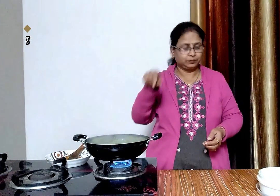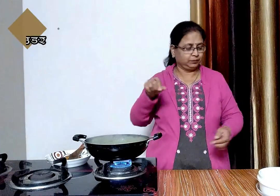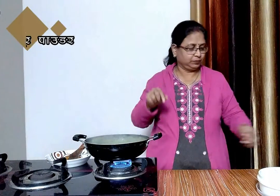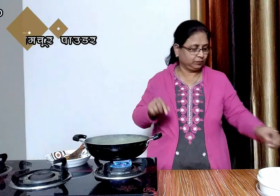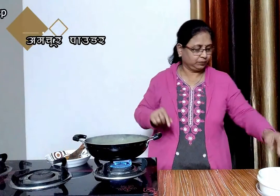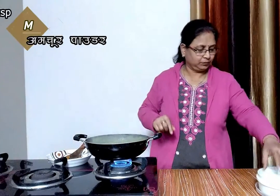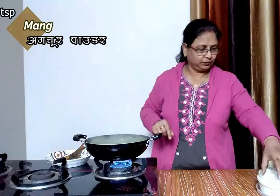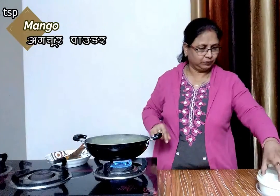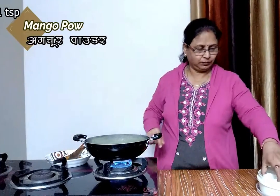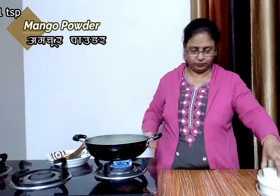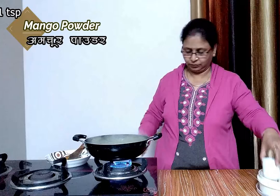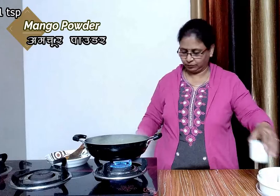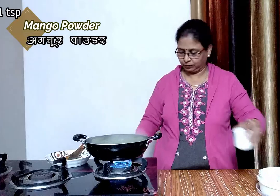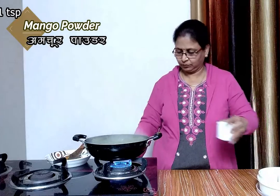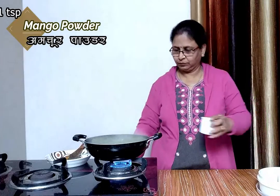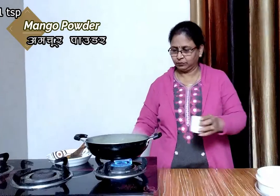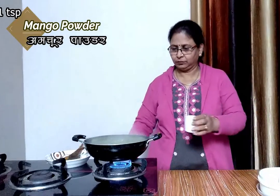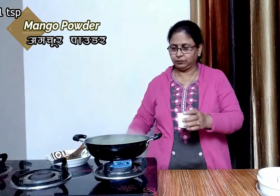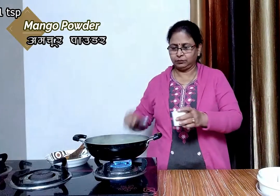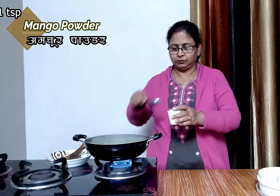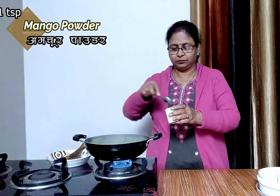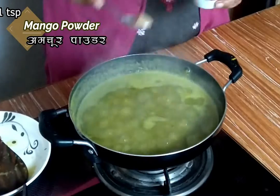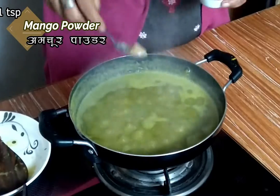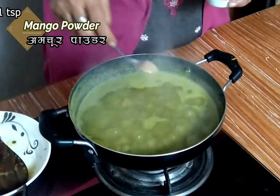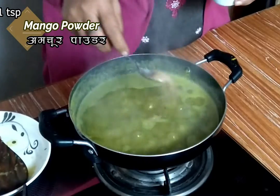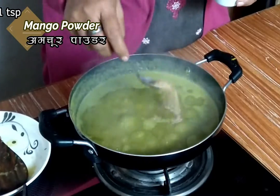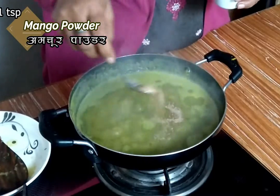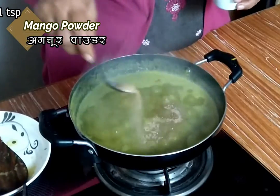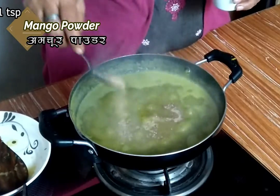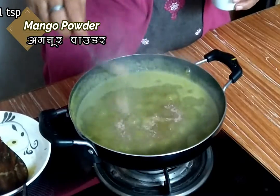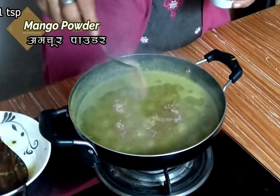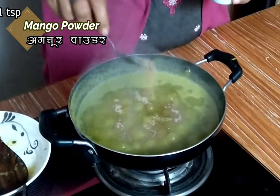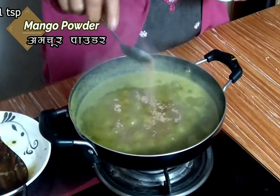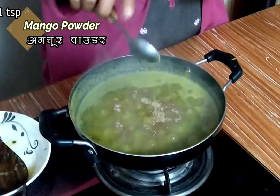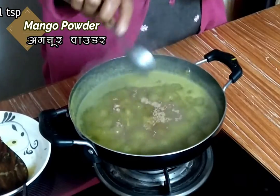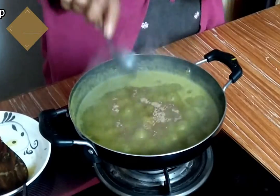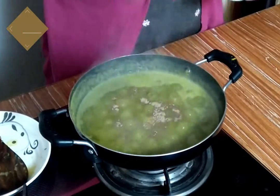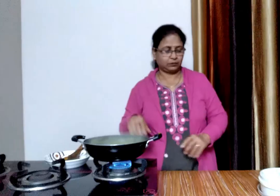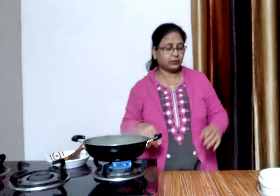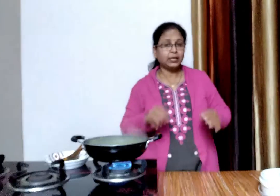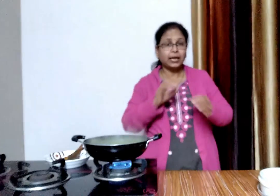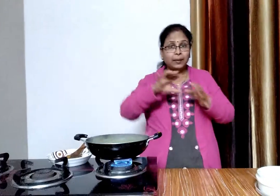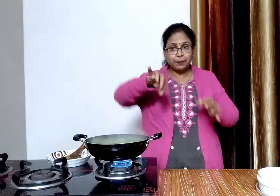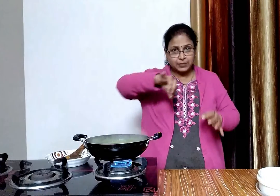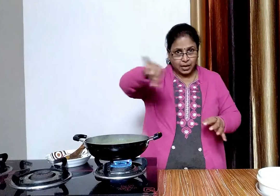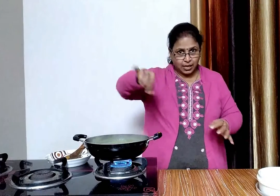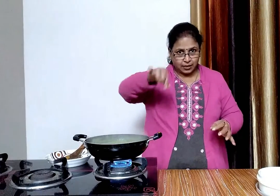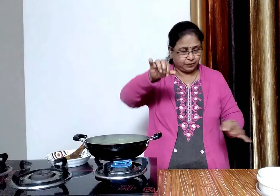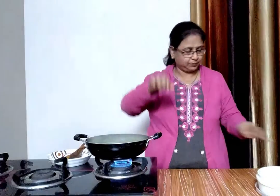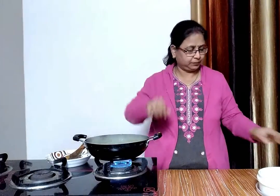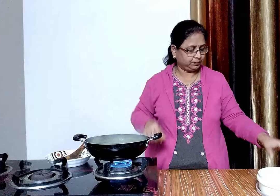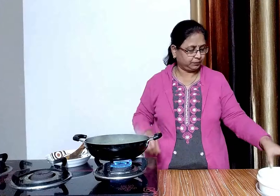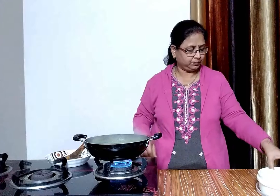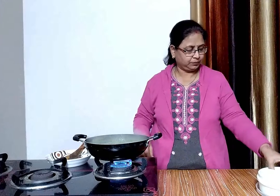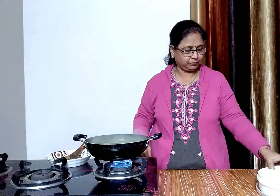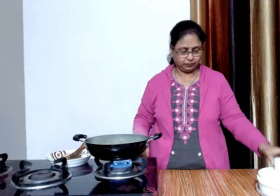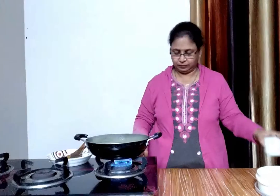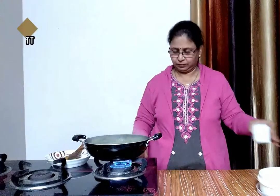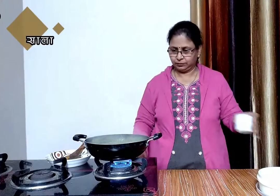एक चमच गरम मसाला डाल कर मिला